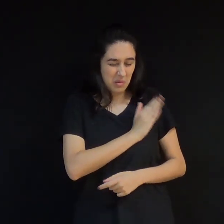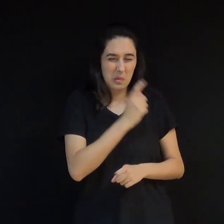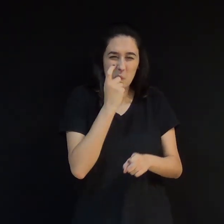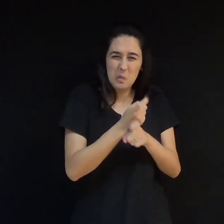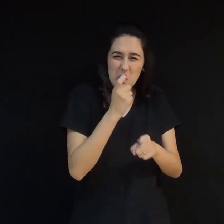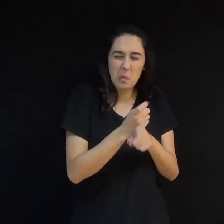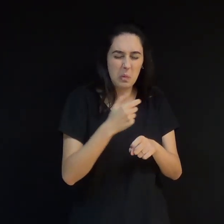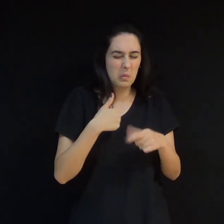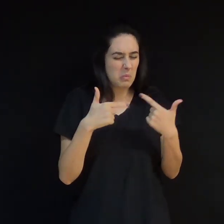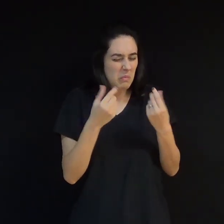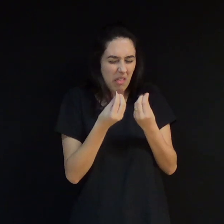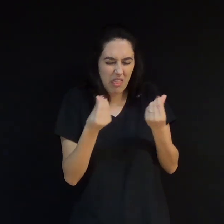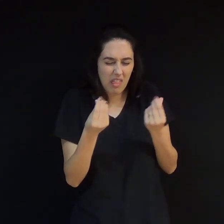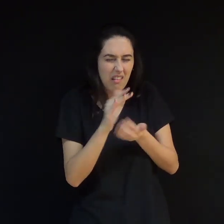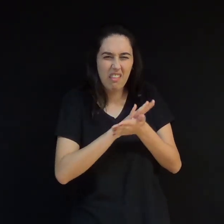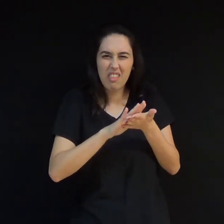verdadeiro que o pai tem por mim.